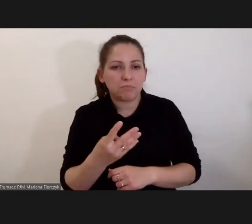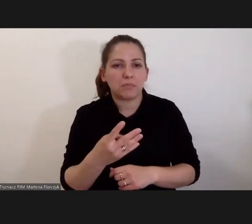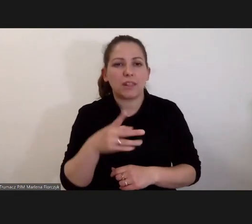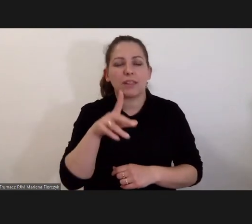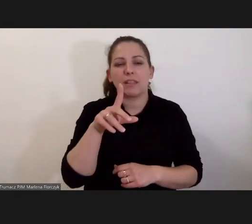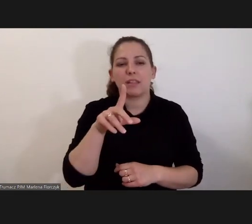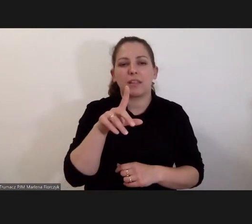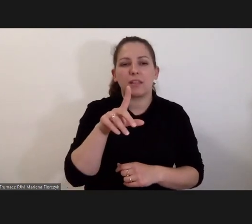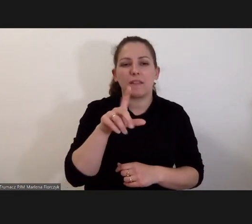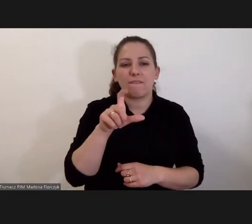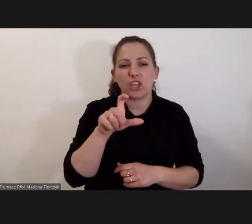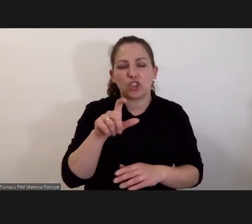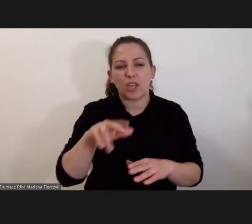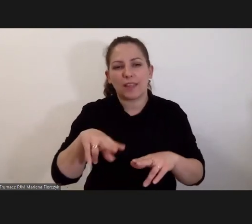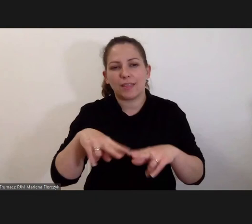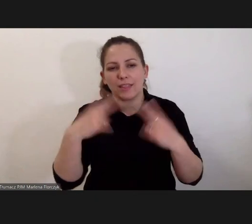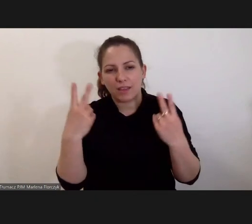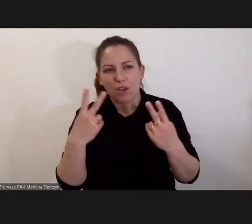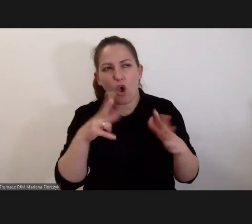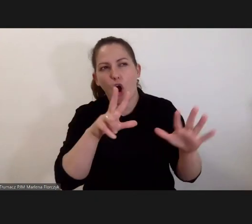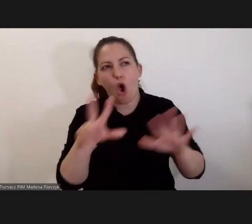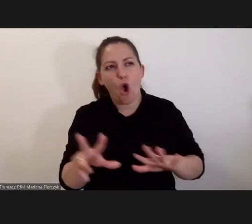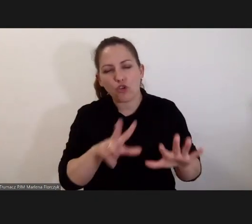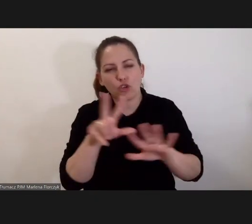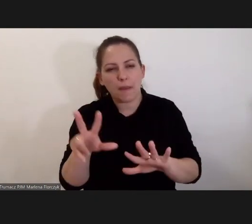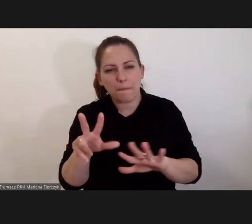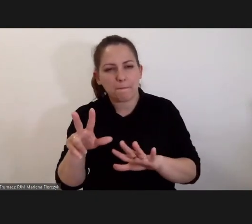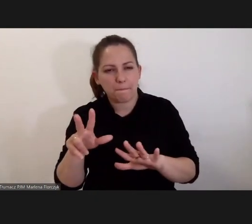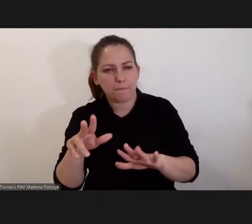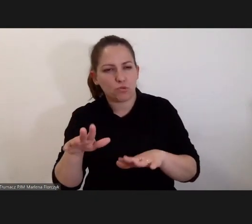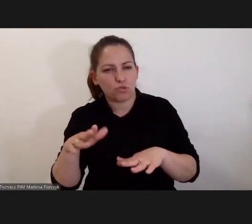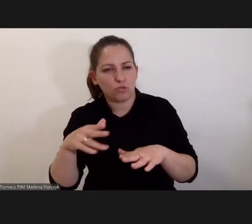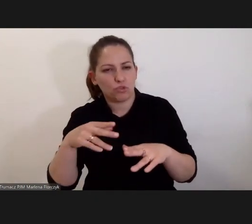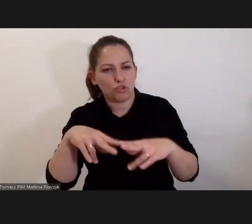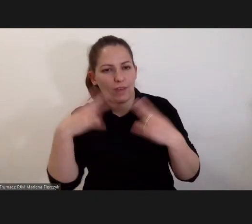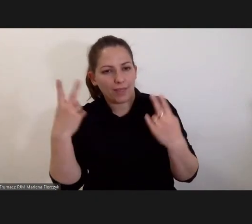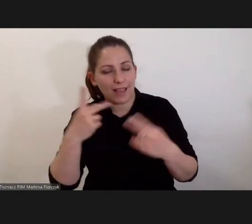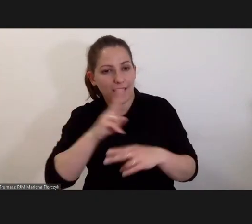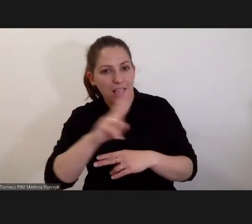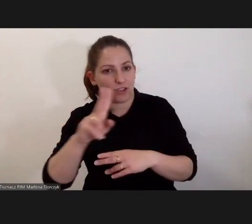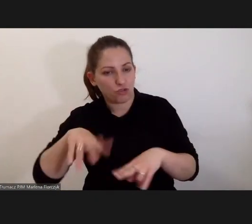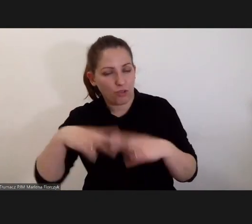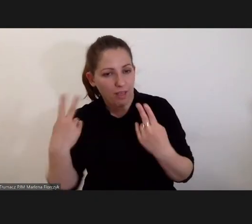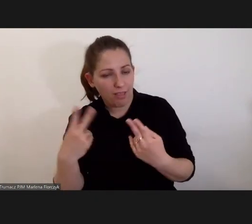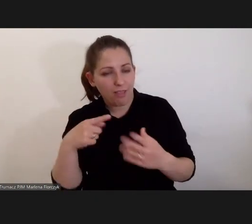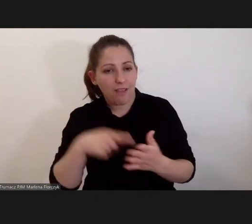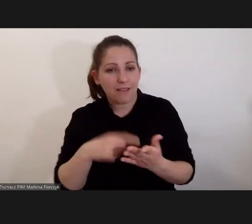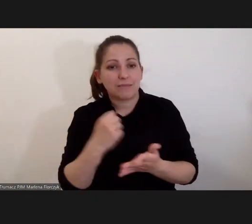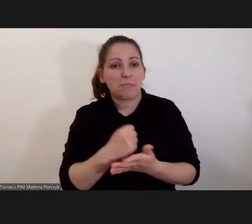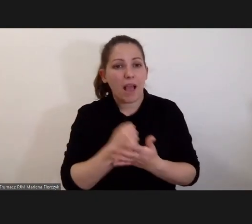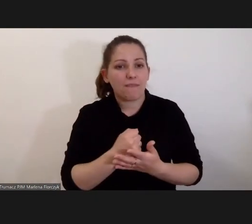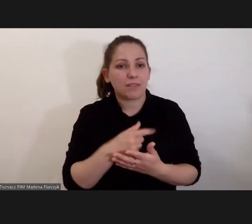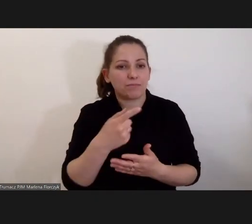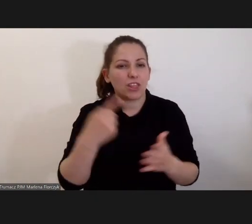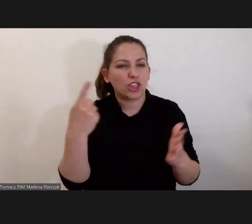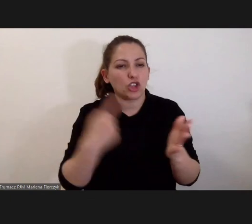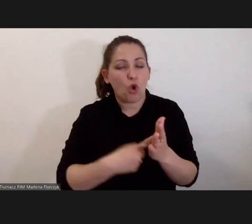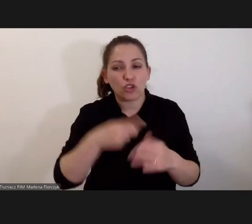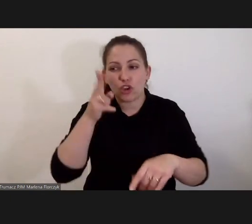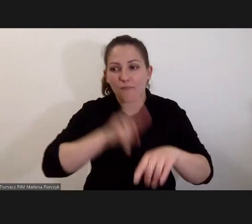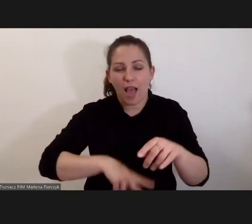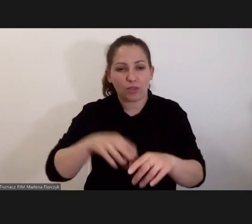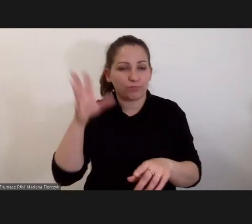dni rozpraw po 8 godzin dziennie każdego dnia. To są sprawy, w których przezuchuje się tysiące świadków,